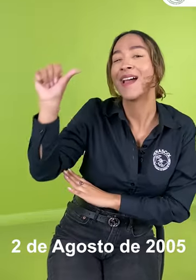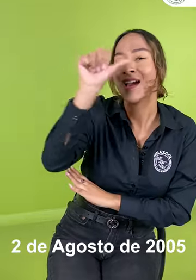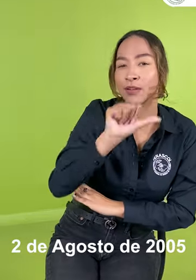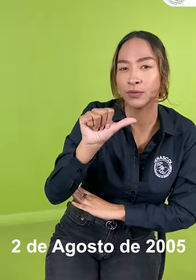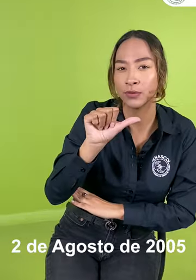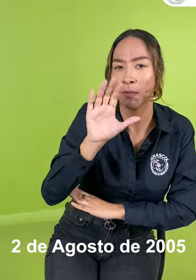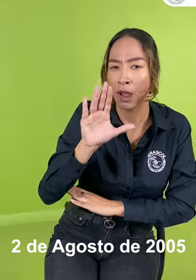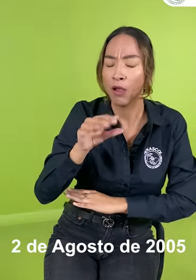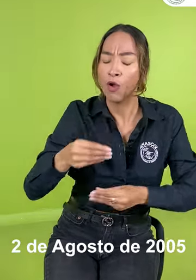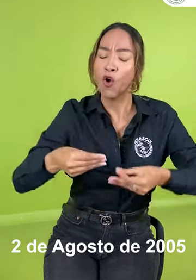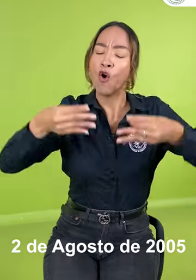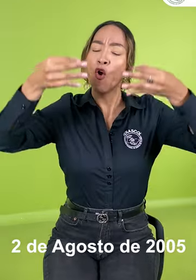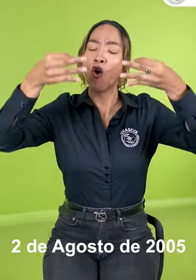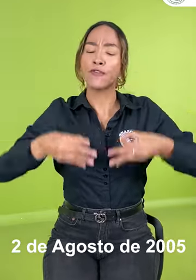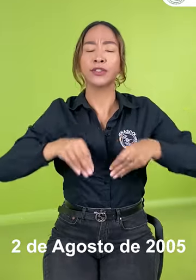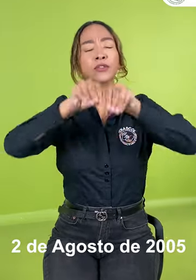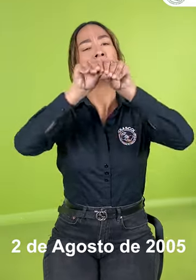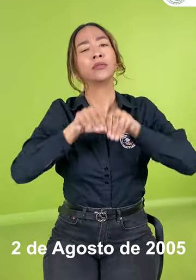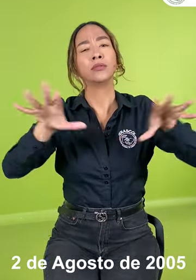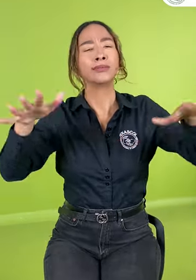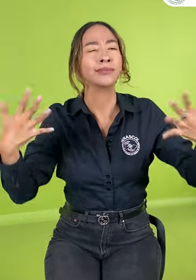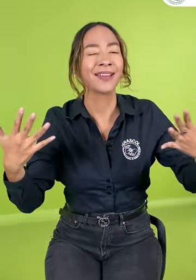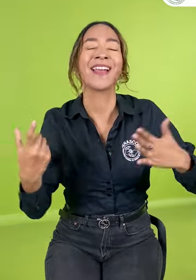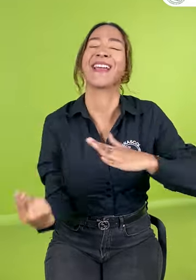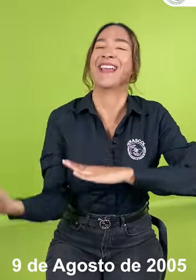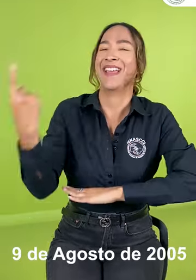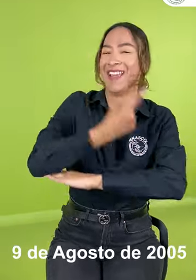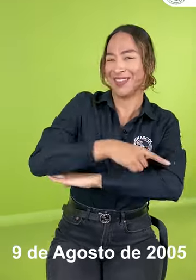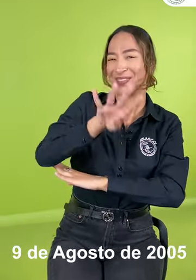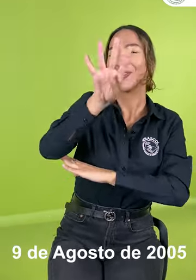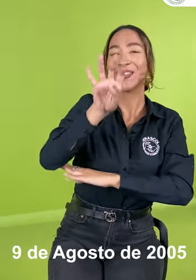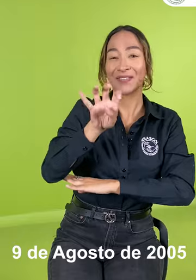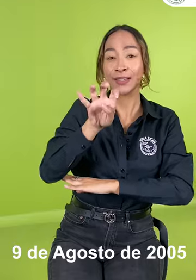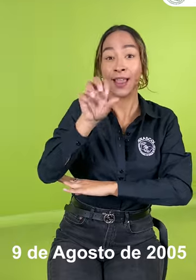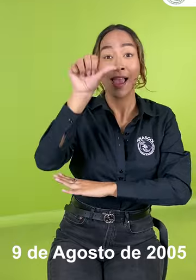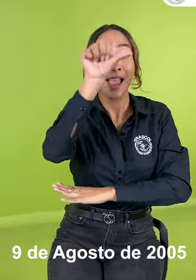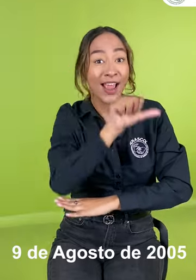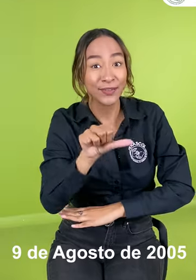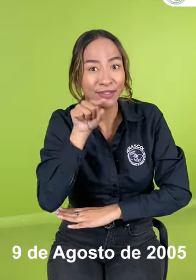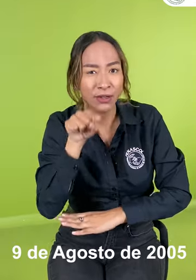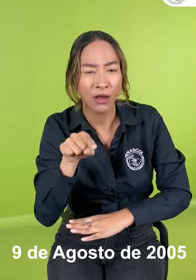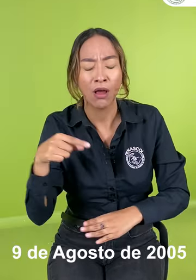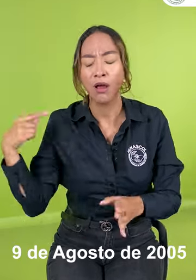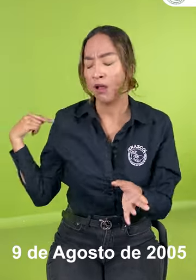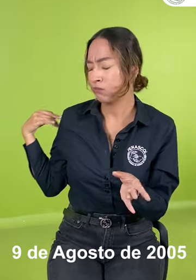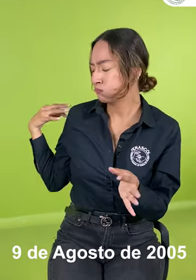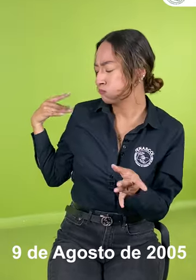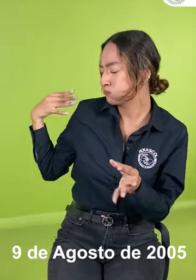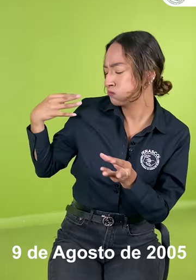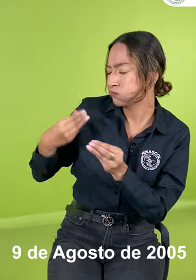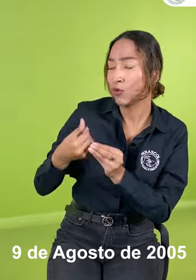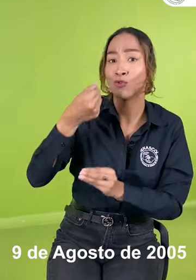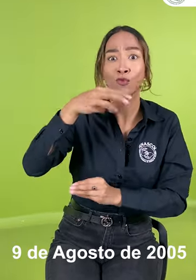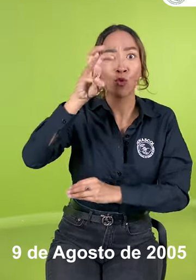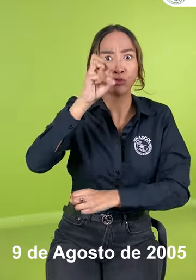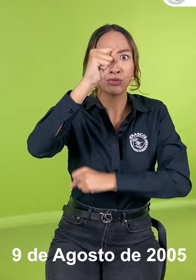pasado 18 años desde esta época. ¿Quiere decir que por eso la debemos dejar a un lado? ¡Claro que no! Esta Ley